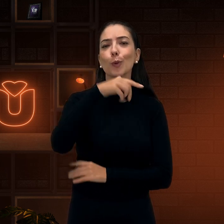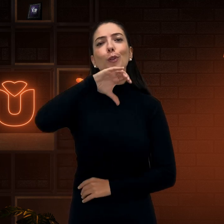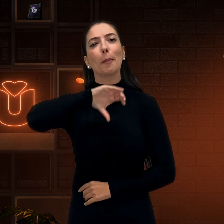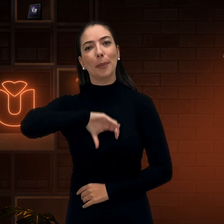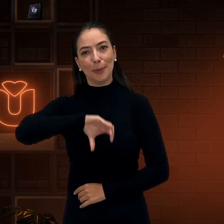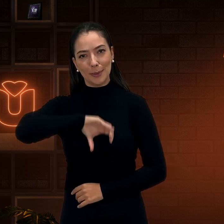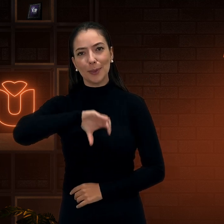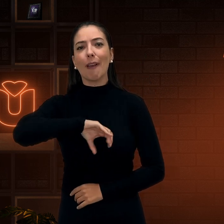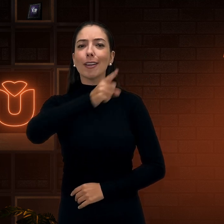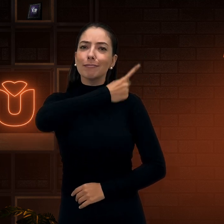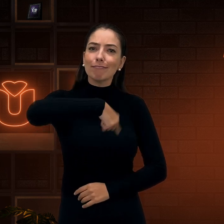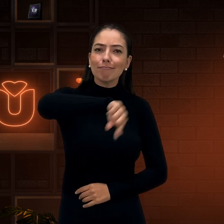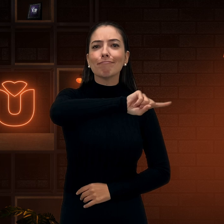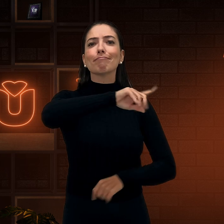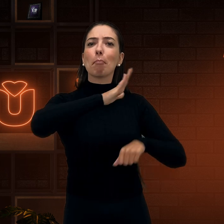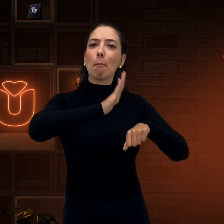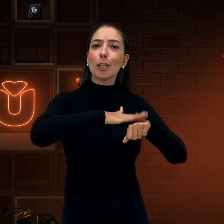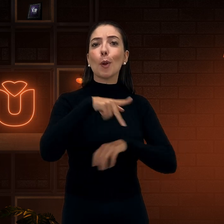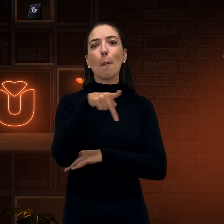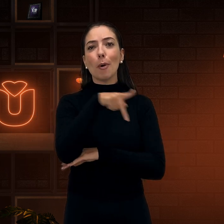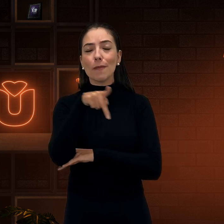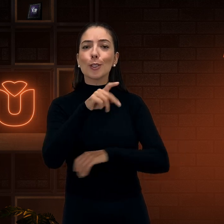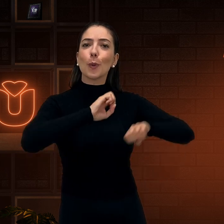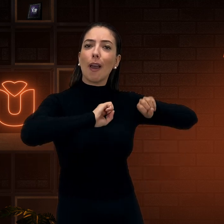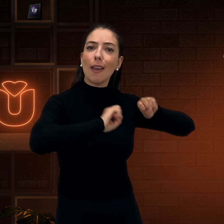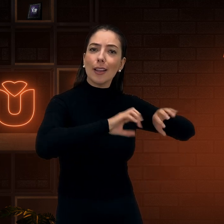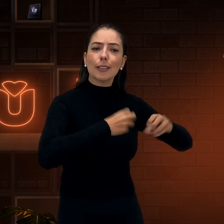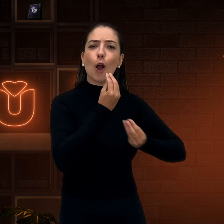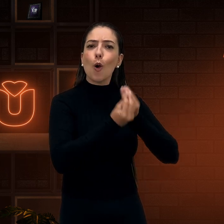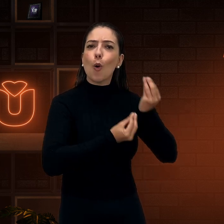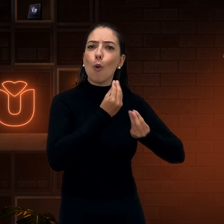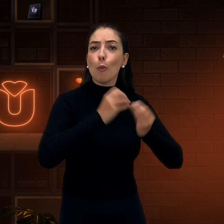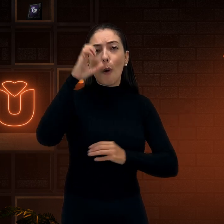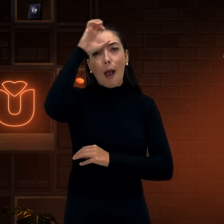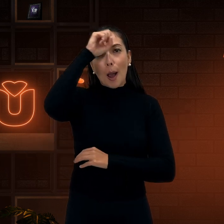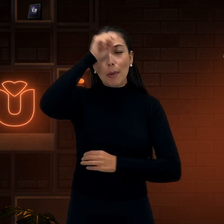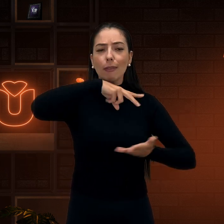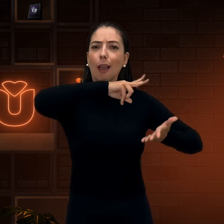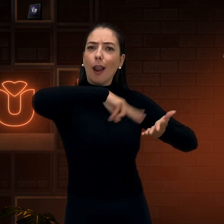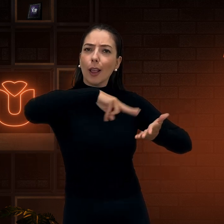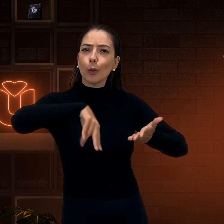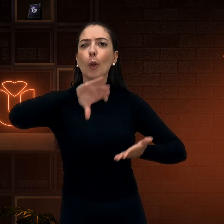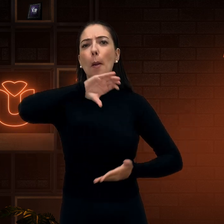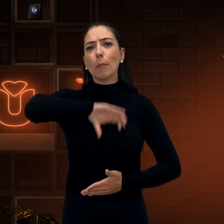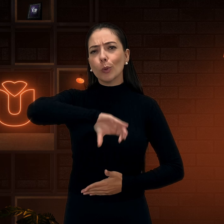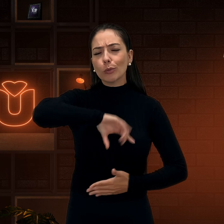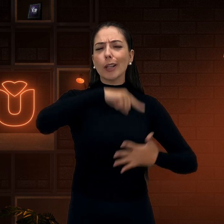Porque o L2 é o português. Os professores ensinam a língua portuguesa a